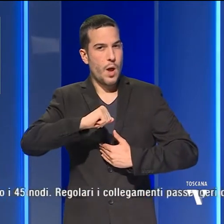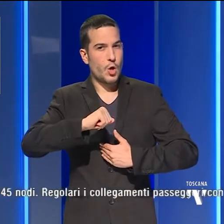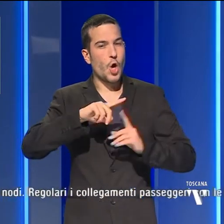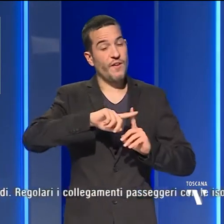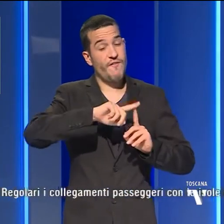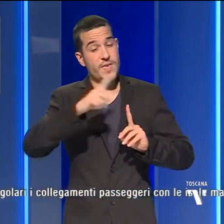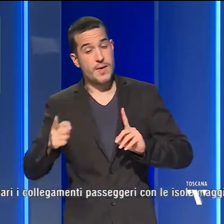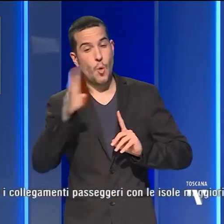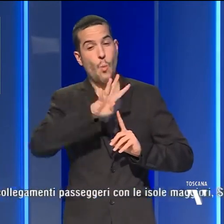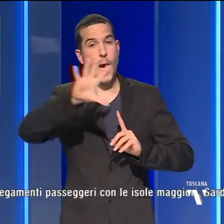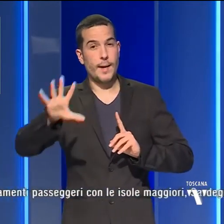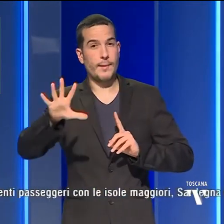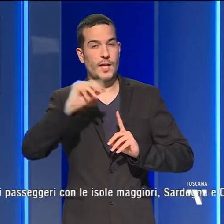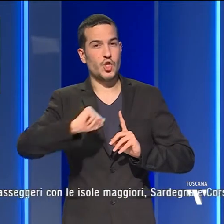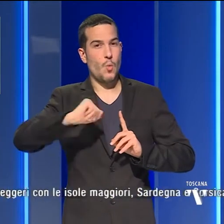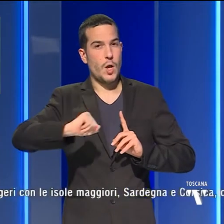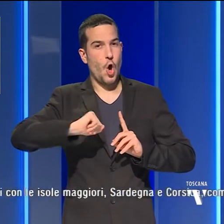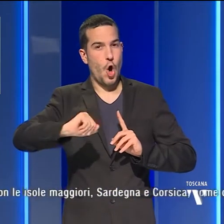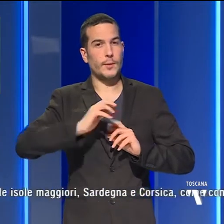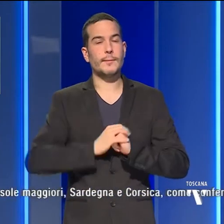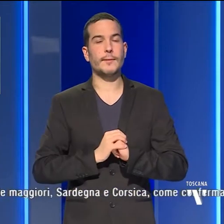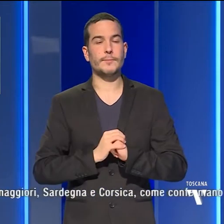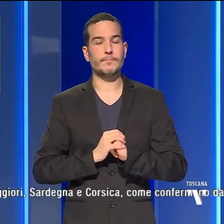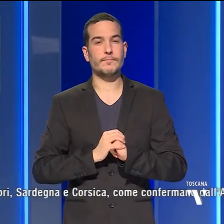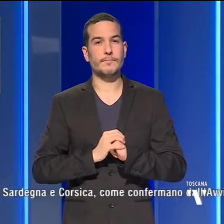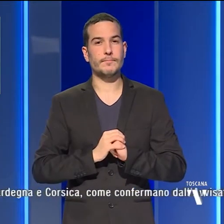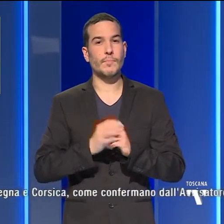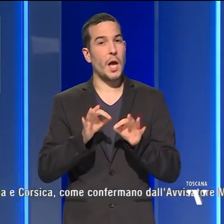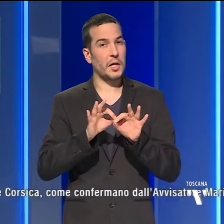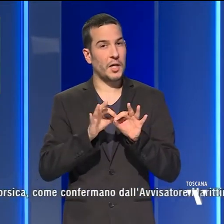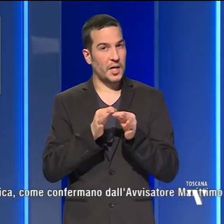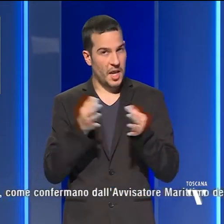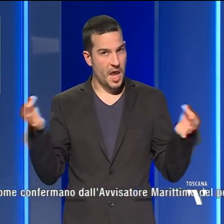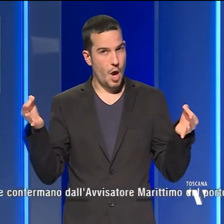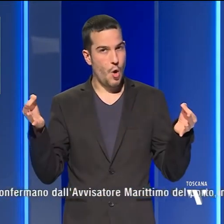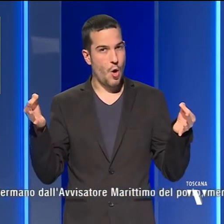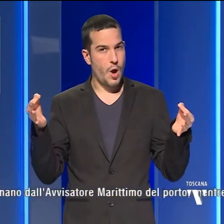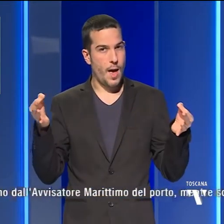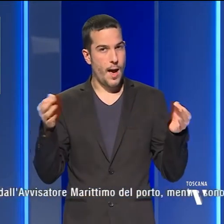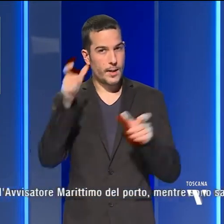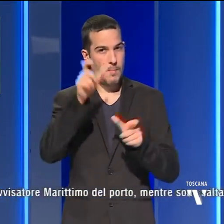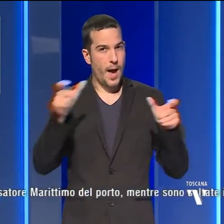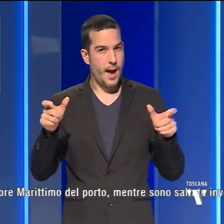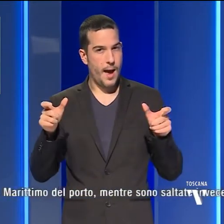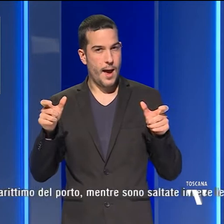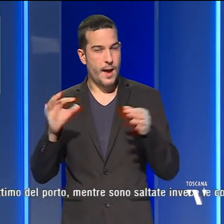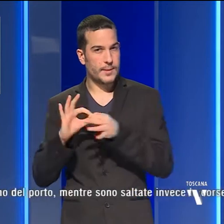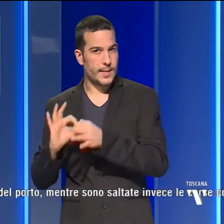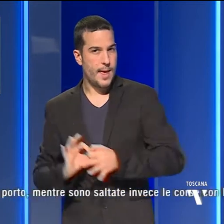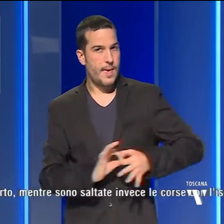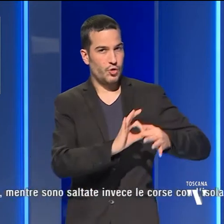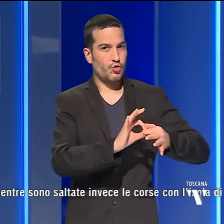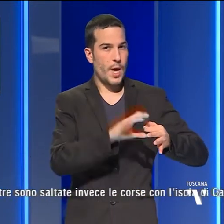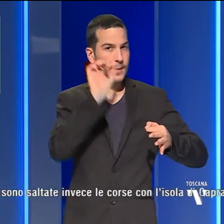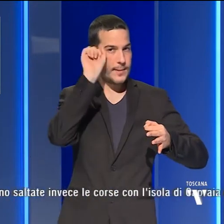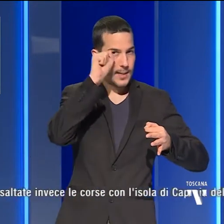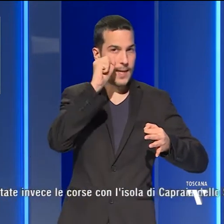raggiunto i 45 nodi. Regolari i collegamenti passeggeri con le isole maggiori Sardegna e